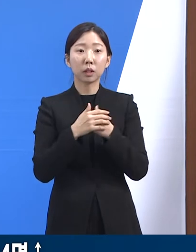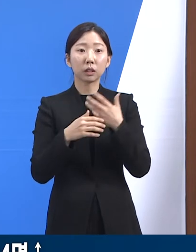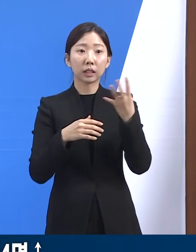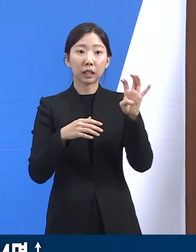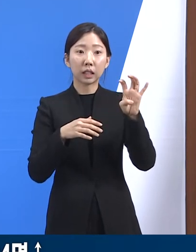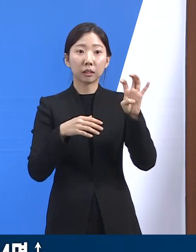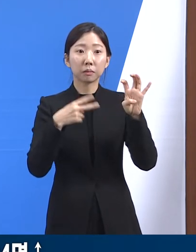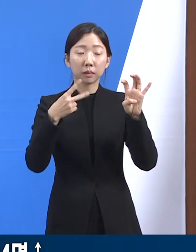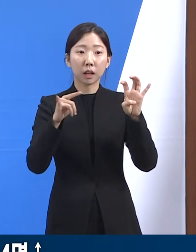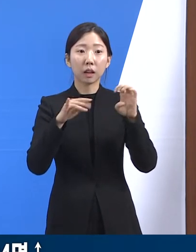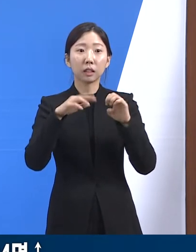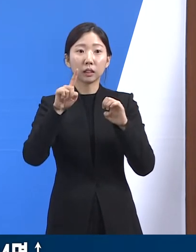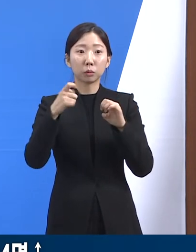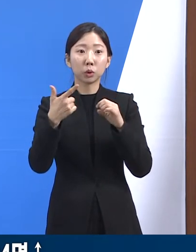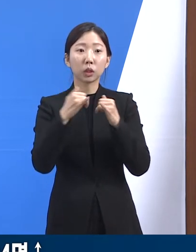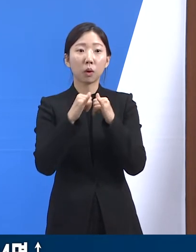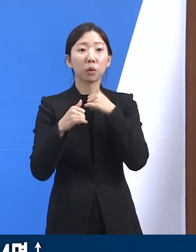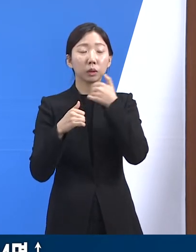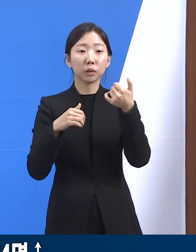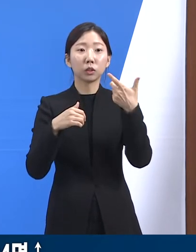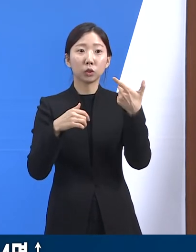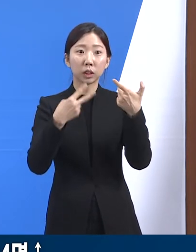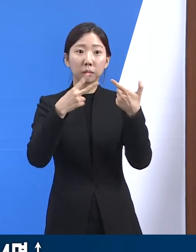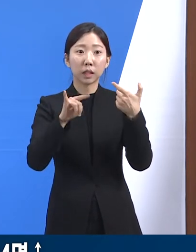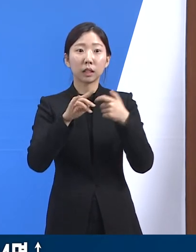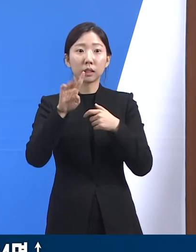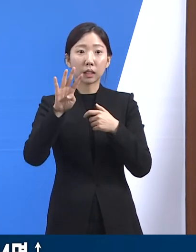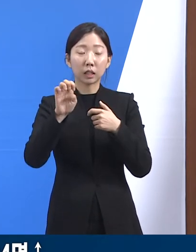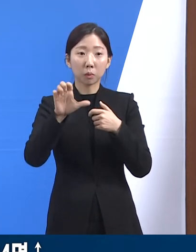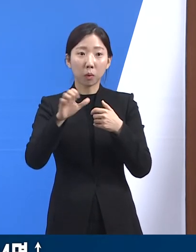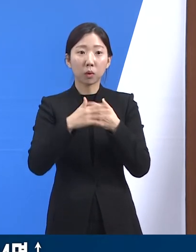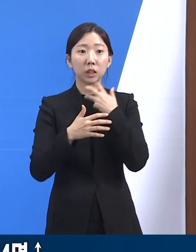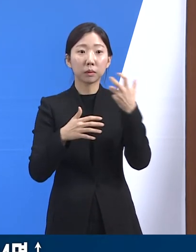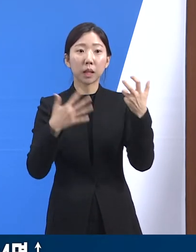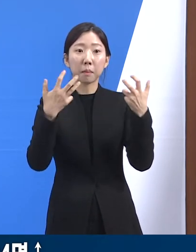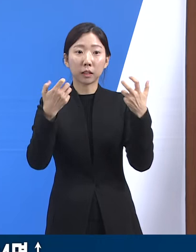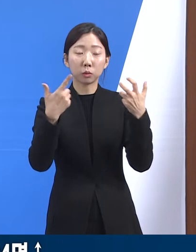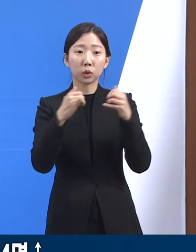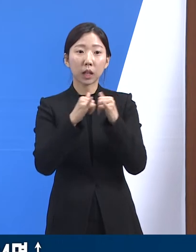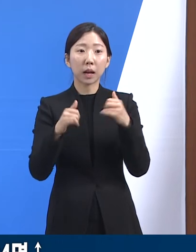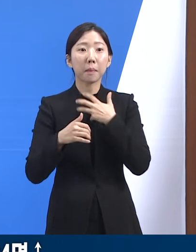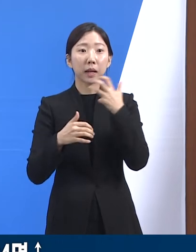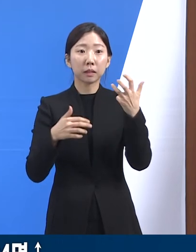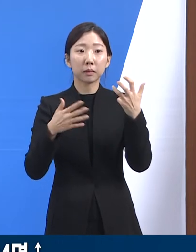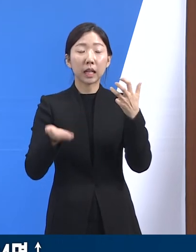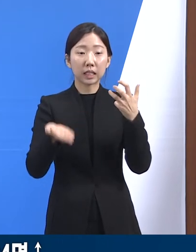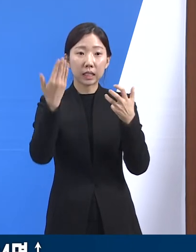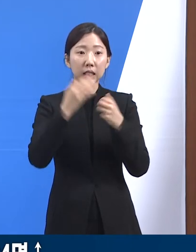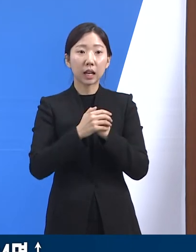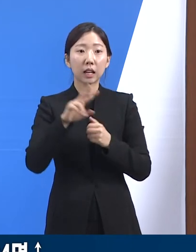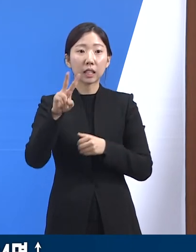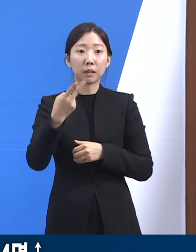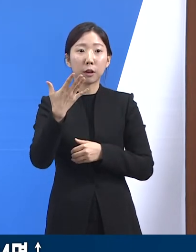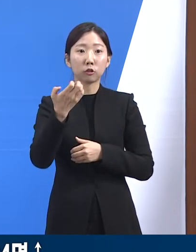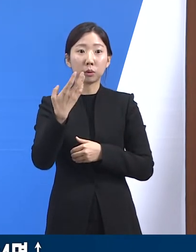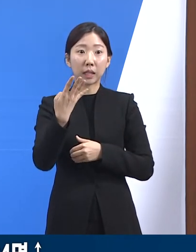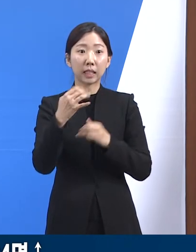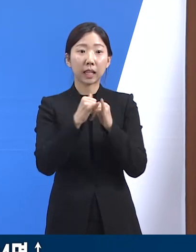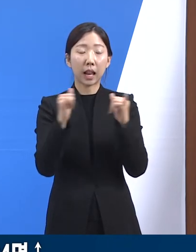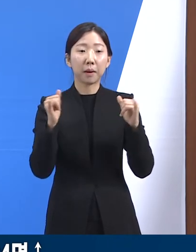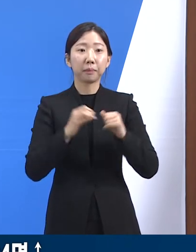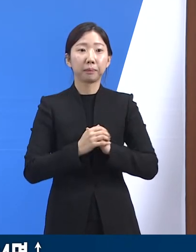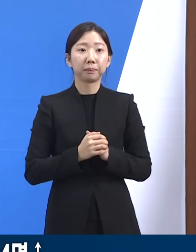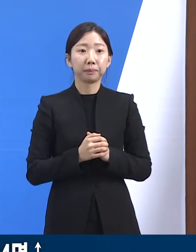50대 16명, 60대 45명, 70대 86명, 80대 이상 294명으로